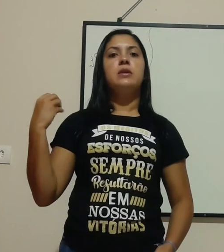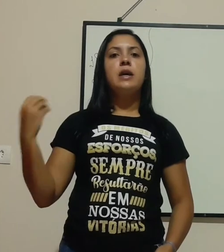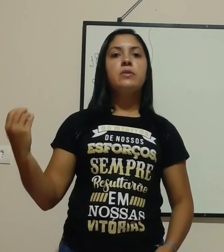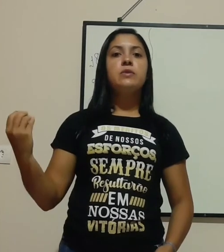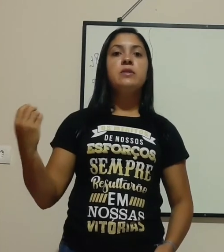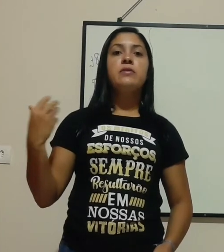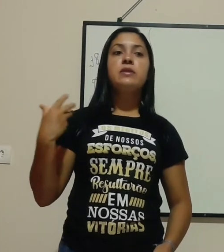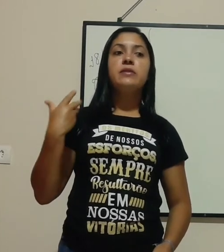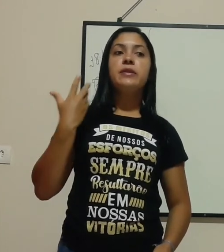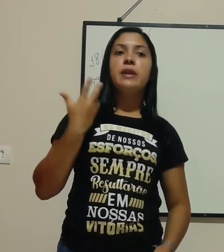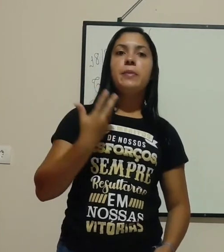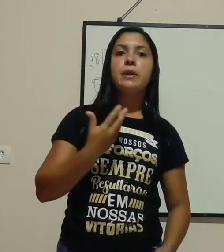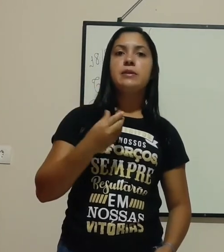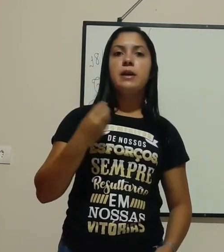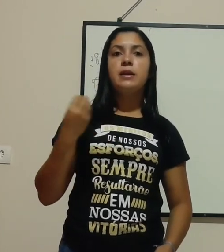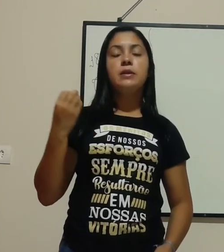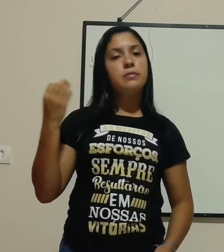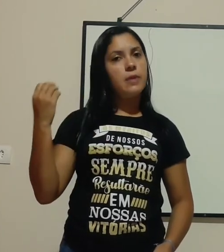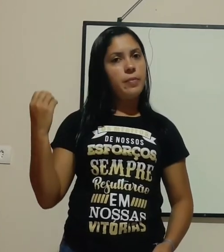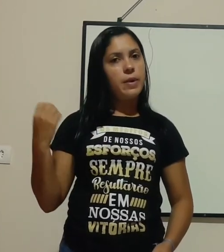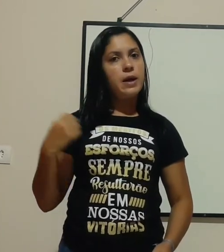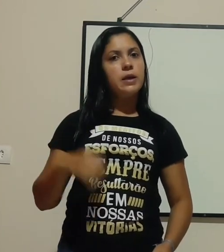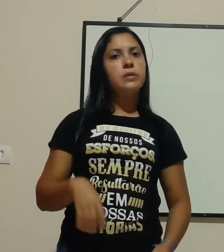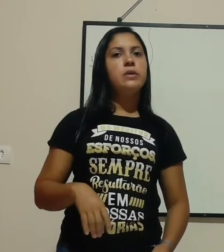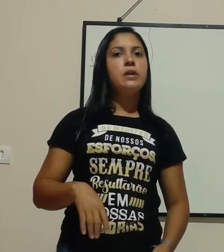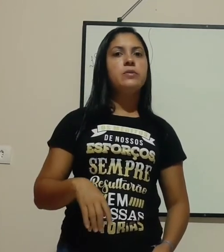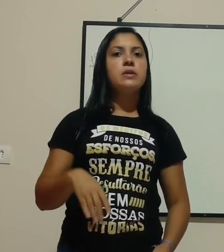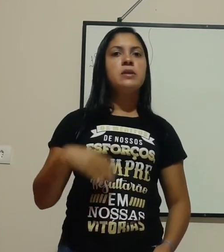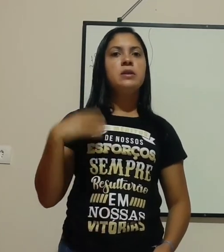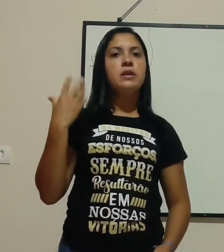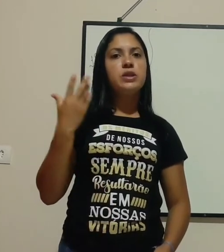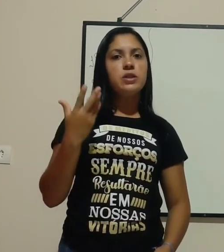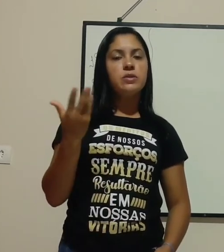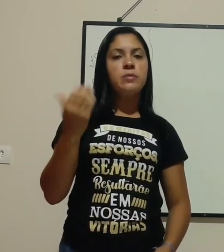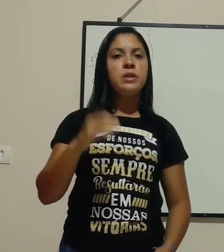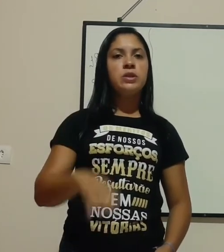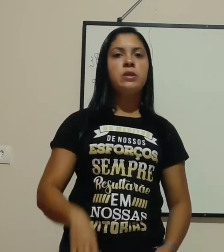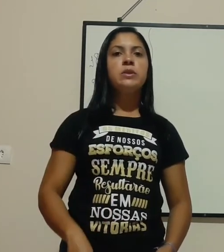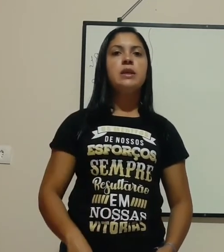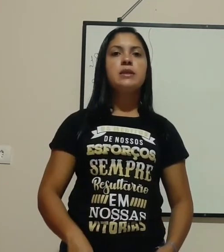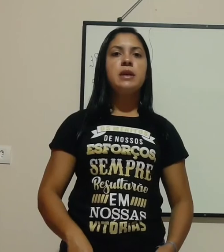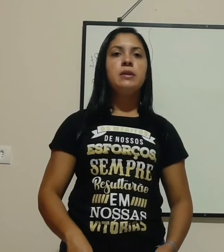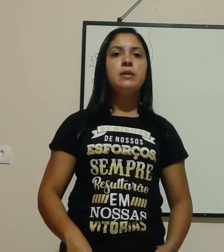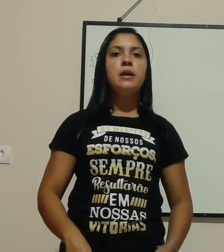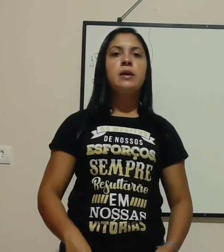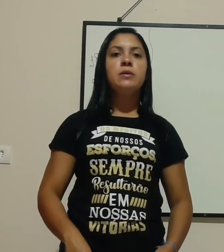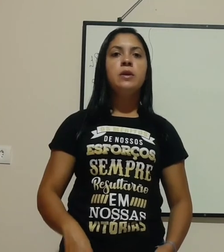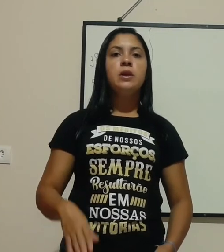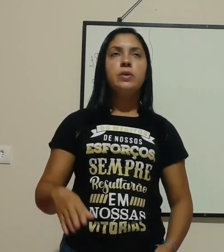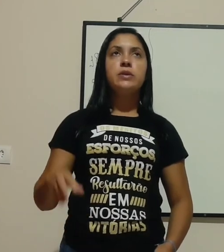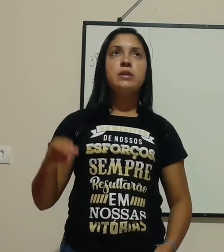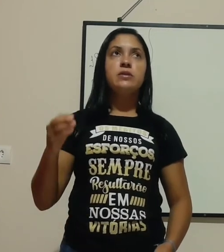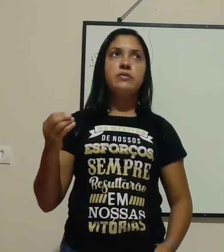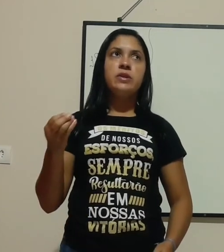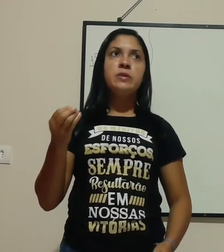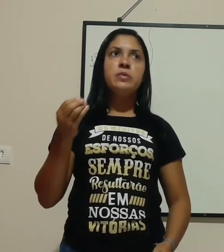da cozinha você foi lá para a sala, apaga a luz da cozinha, deixa somente a luz da sala ligada. Ou seja, vamos